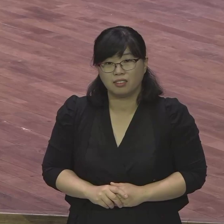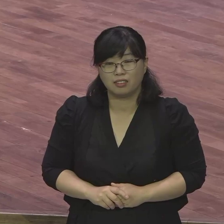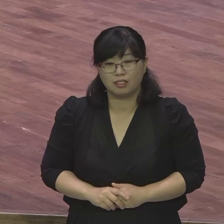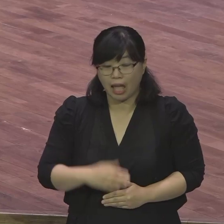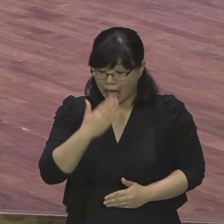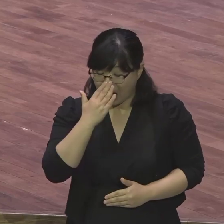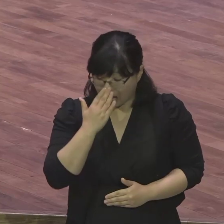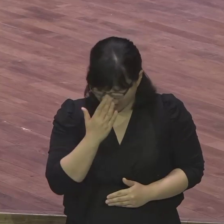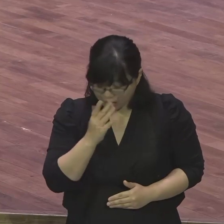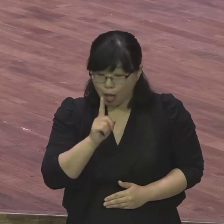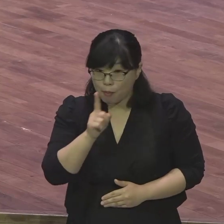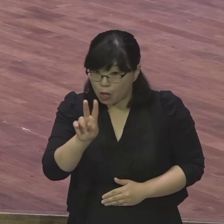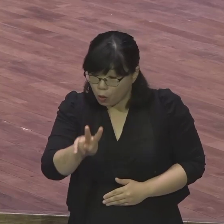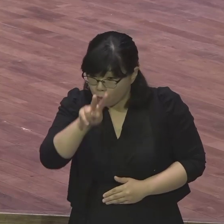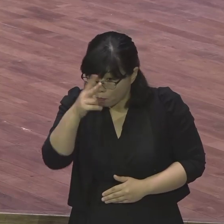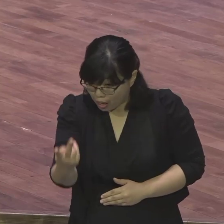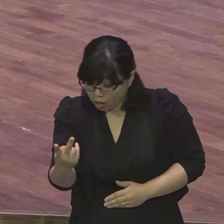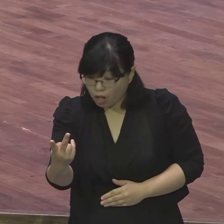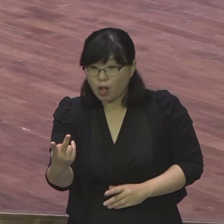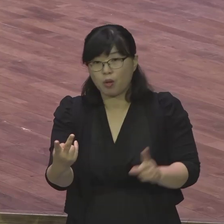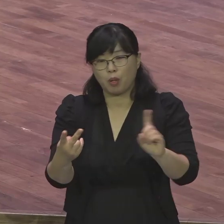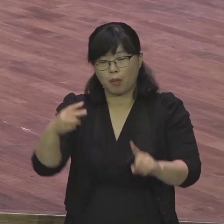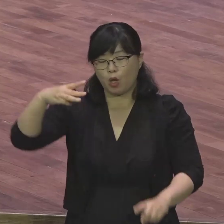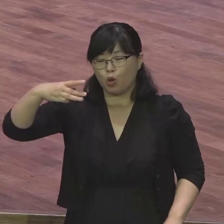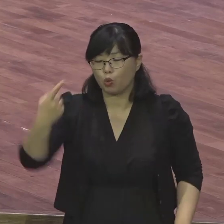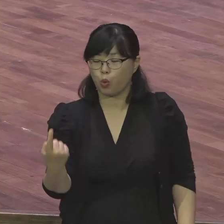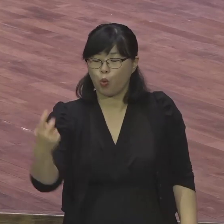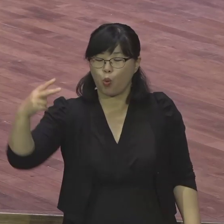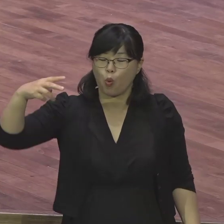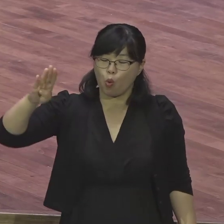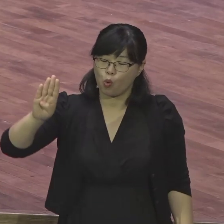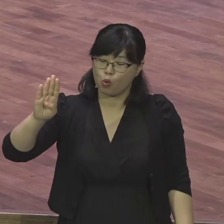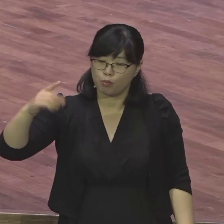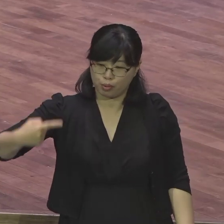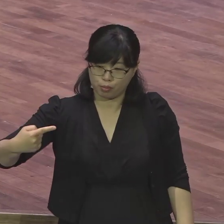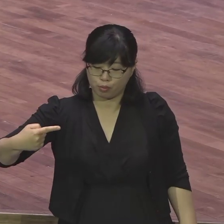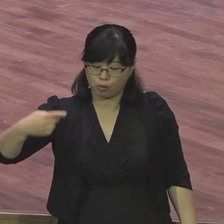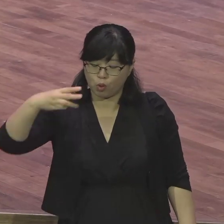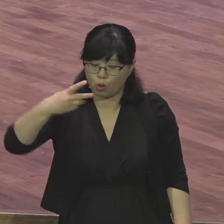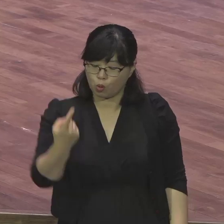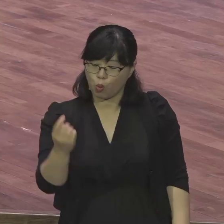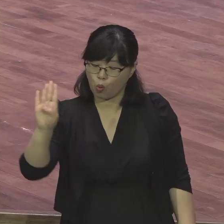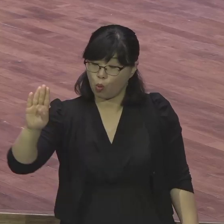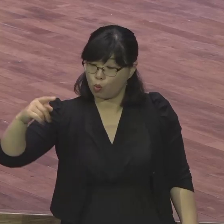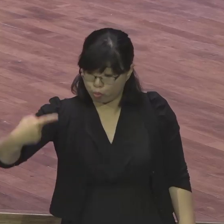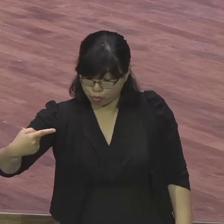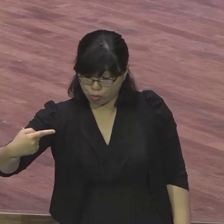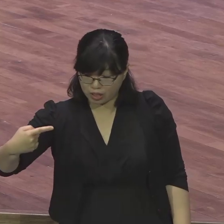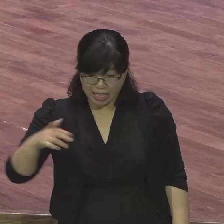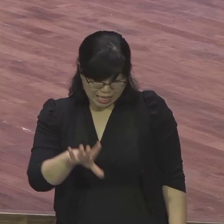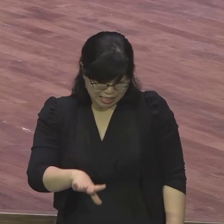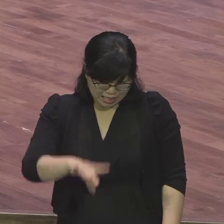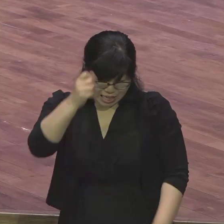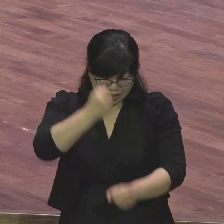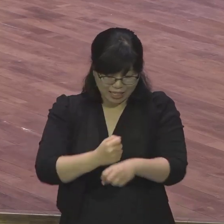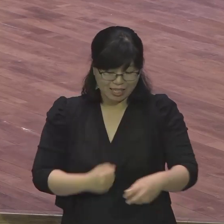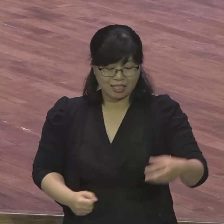토브라고 나오는데 장세일당 4절에 처음 나와요 하나님이 보시기에 좋았더라 똑같은 말이에요